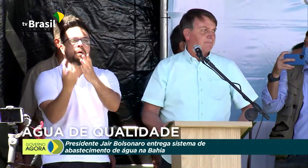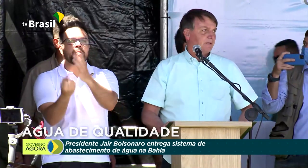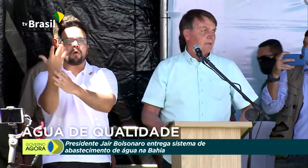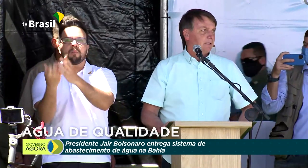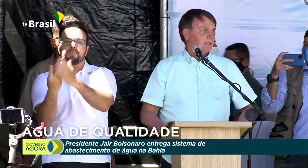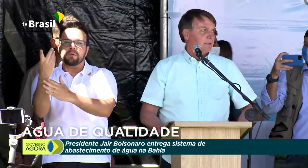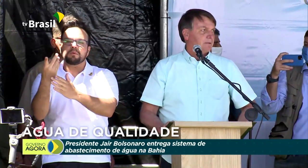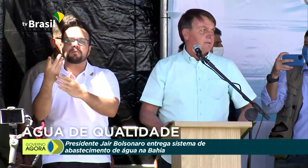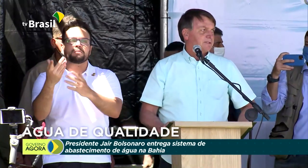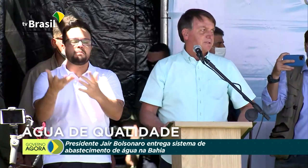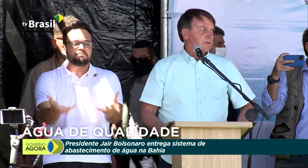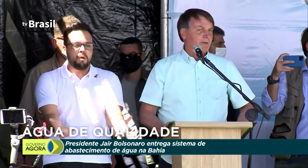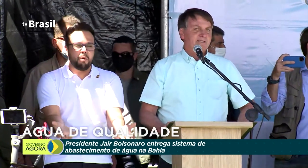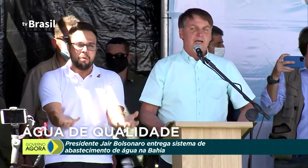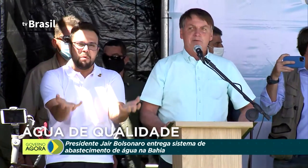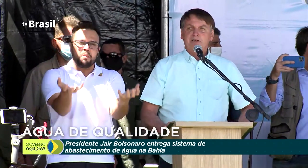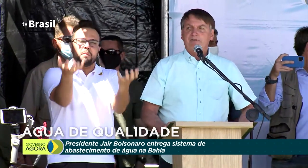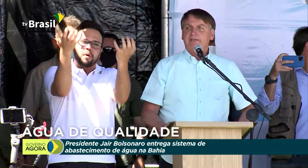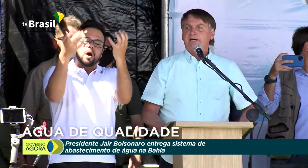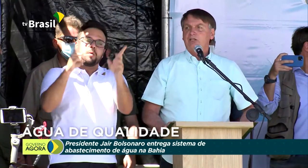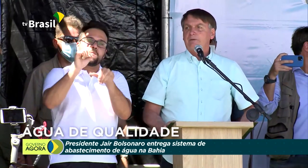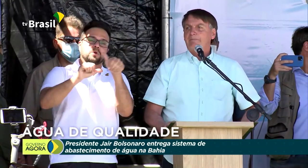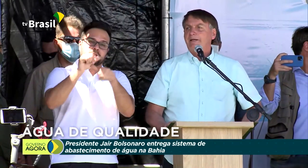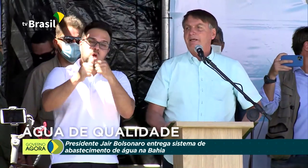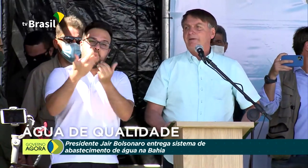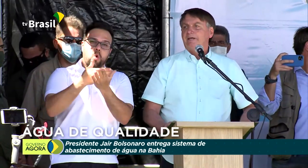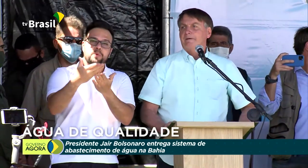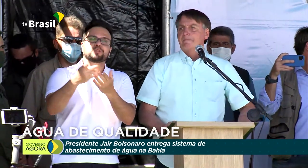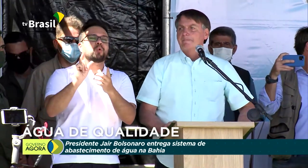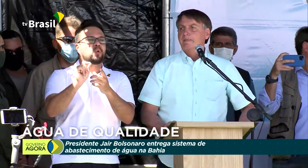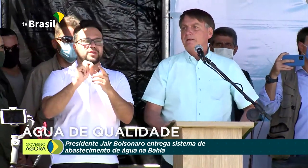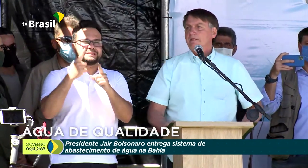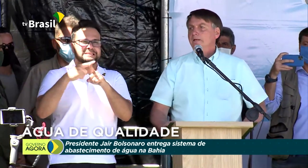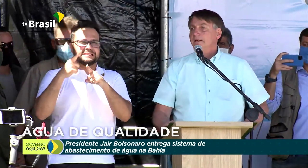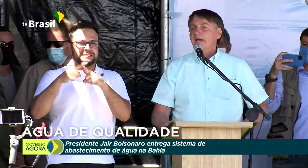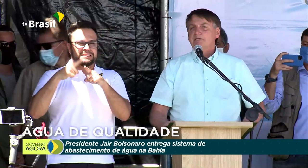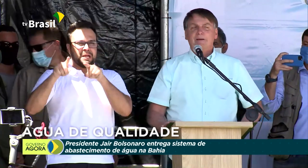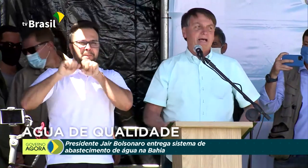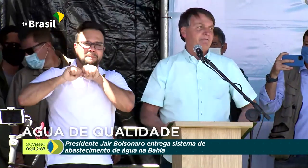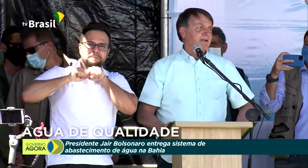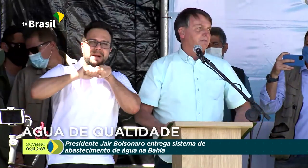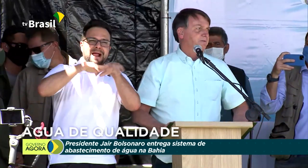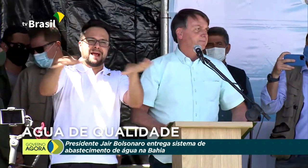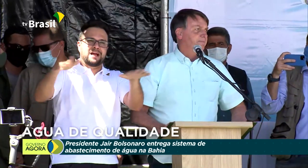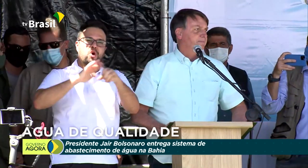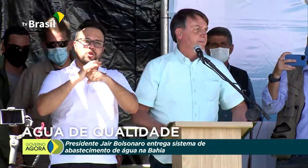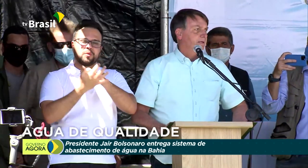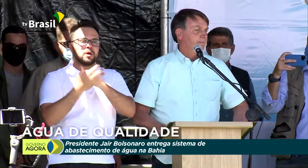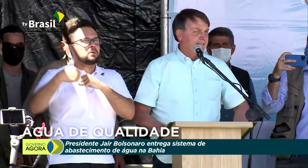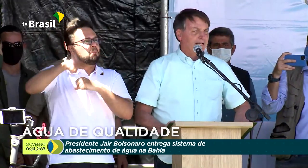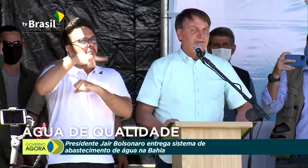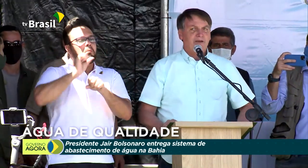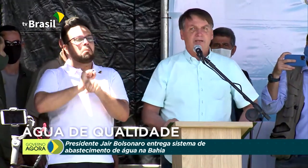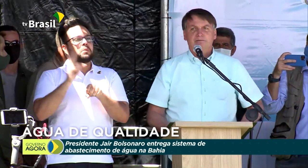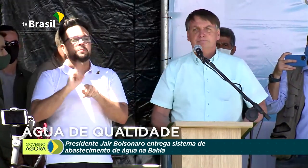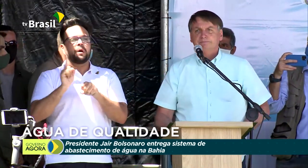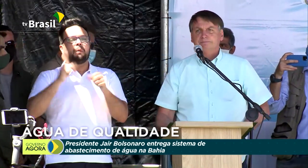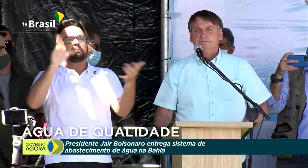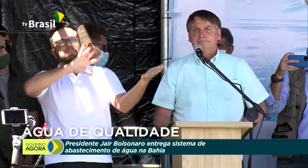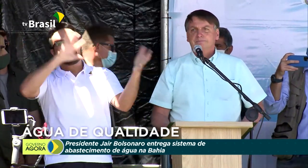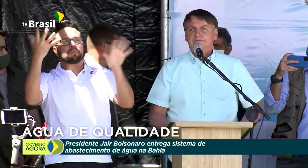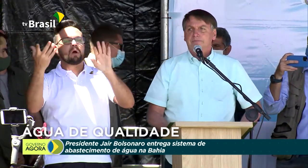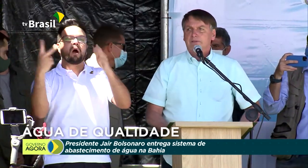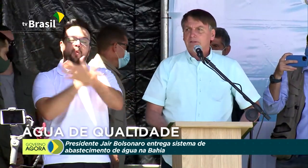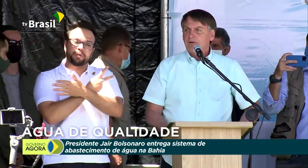país. Começamos enfrentando uma pandemia. Ninguém esperava isso. Mas ela veio.